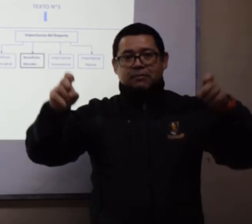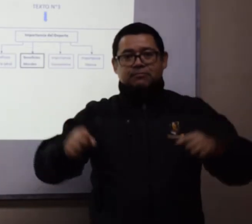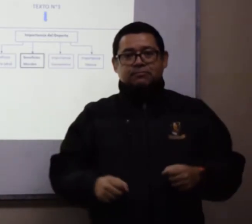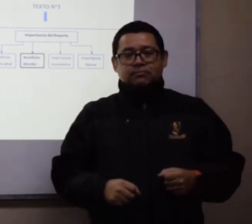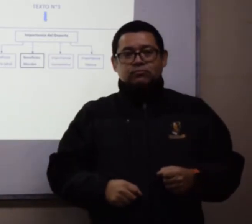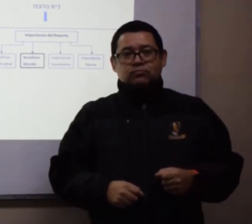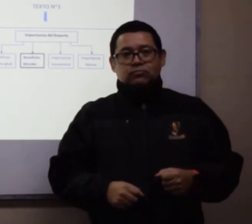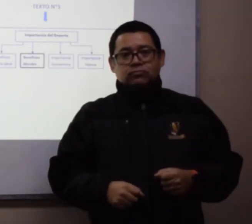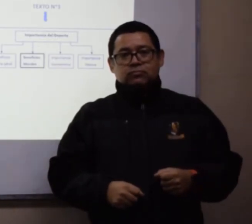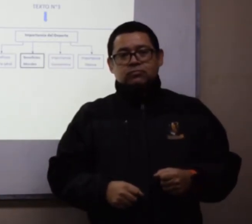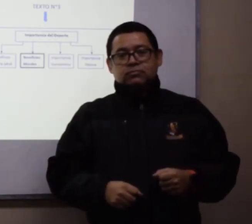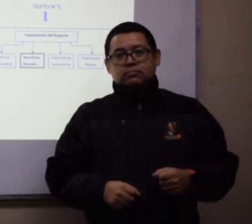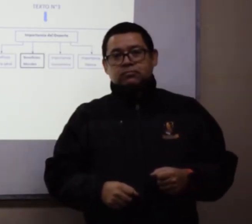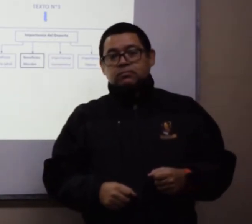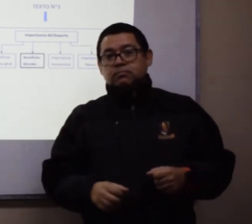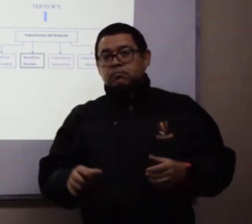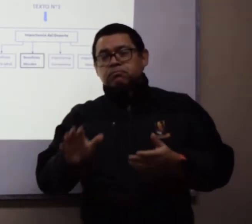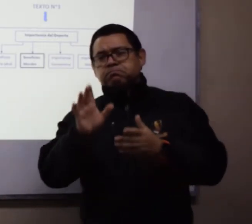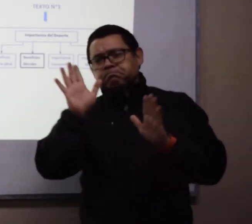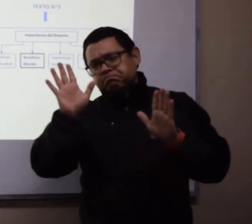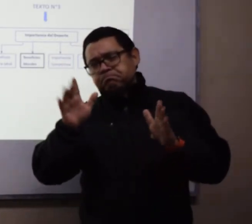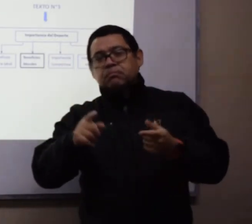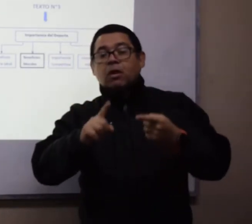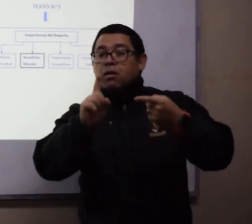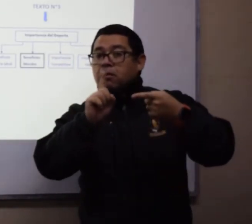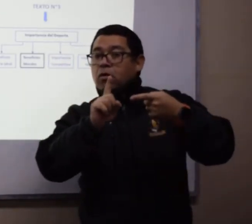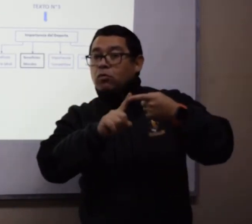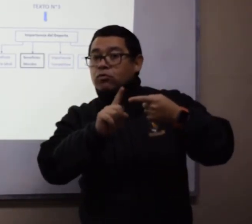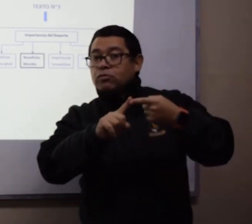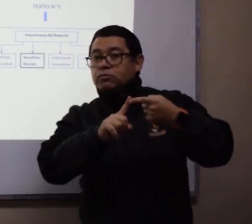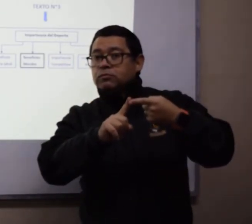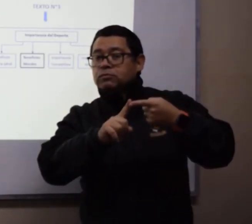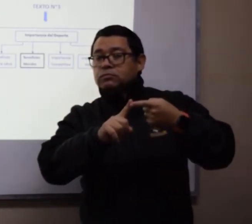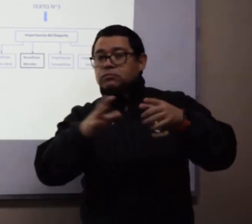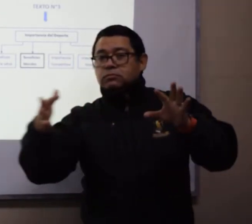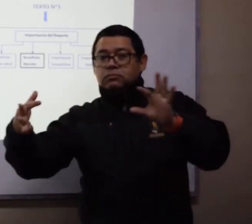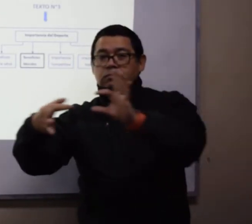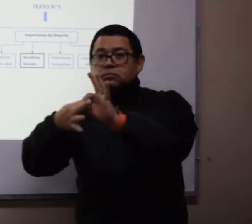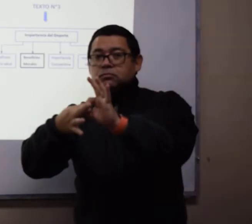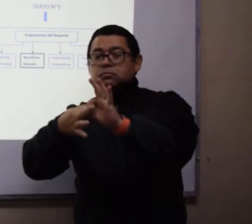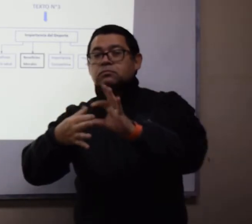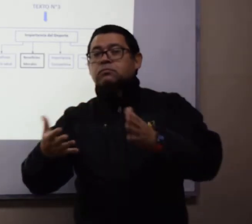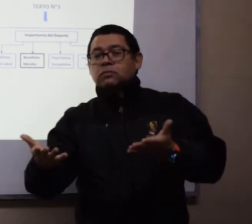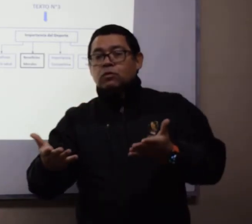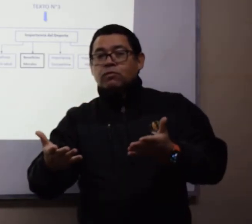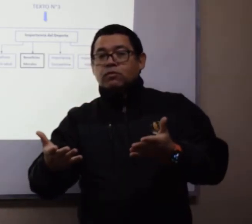La pregunta 1 está relacionada con la asignatura de ciencias naturales.